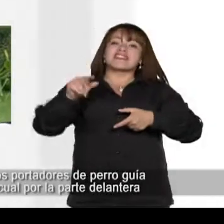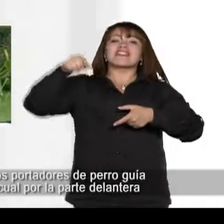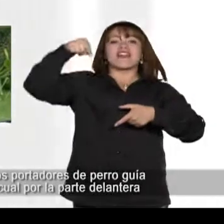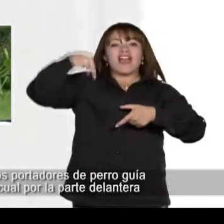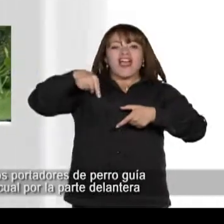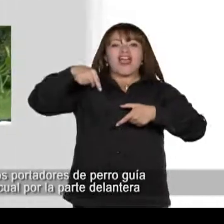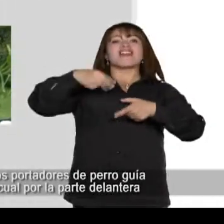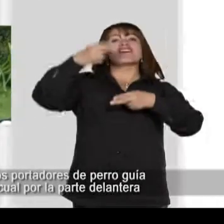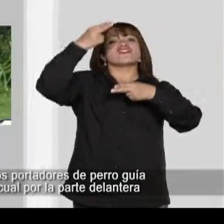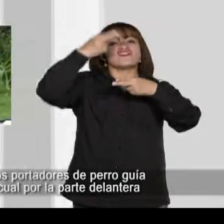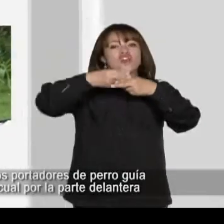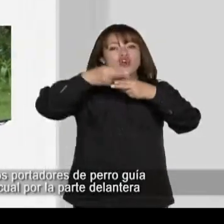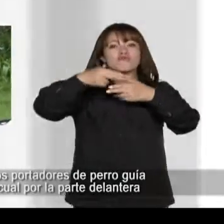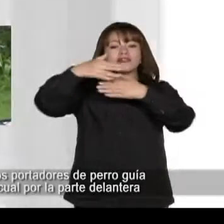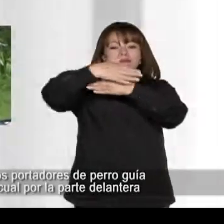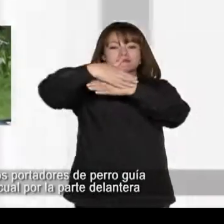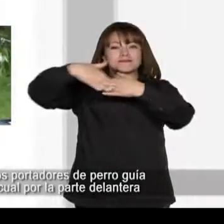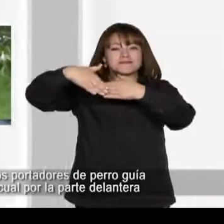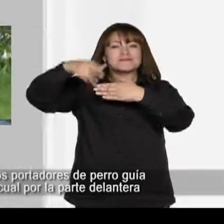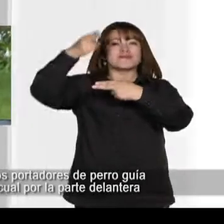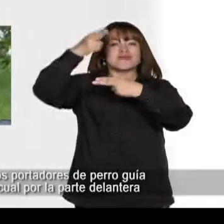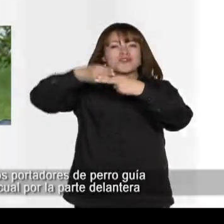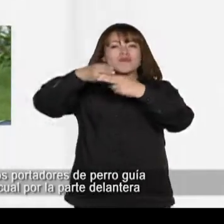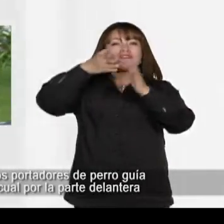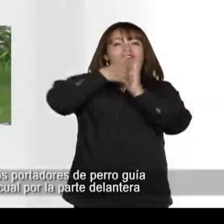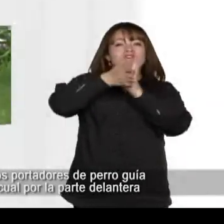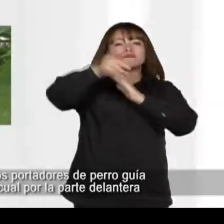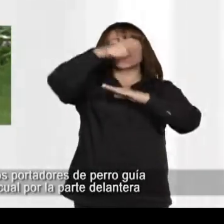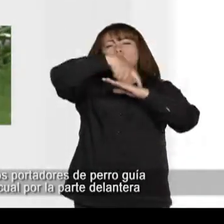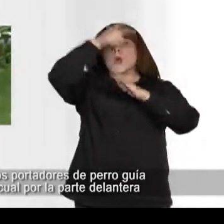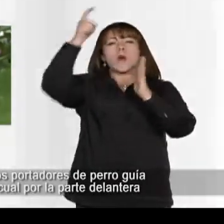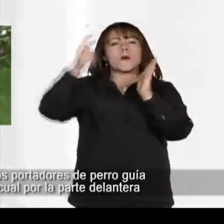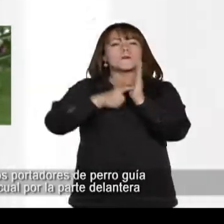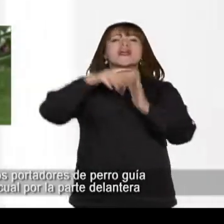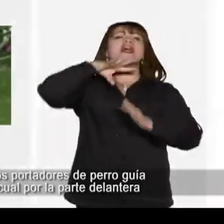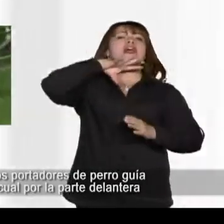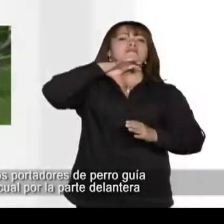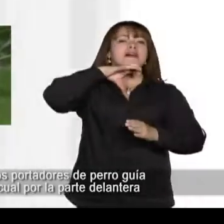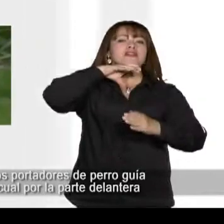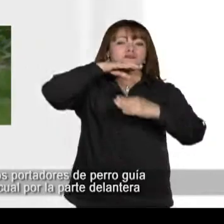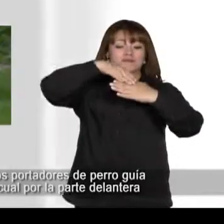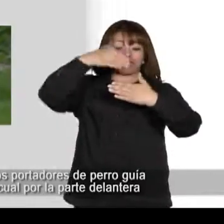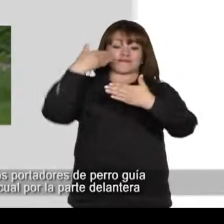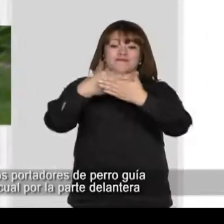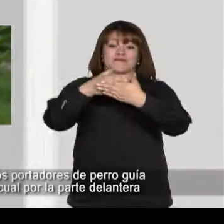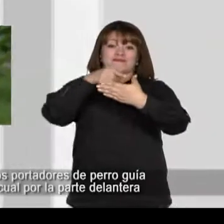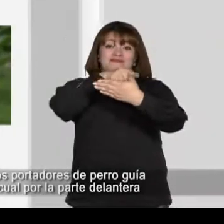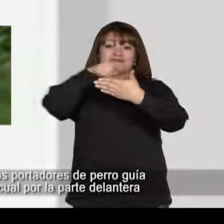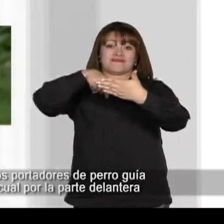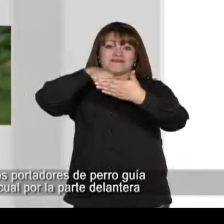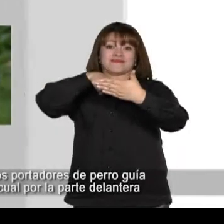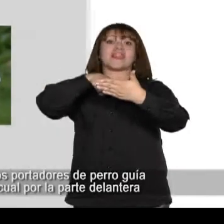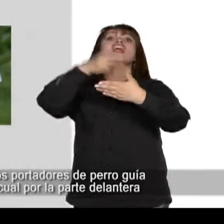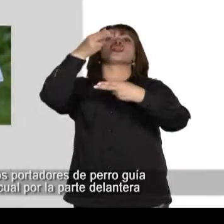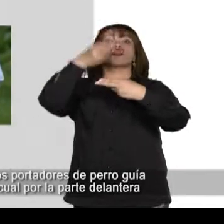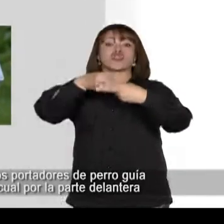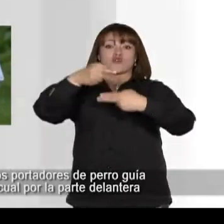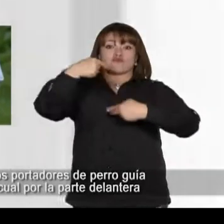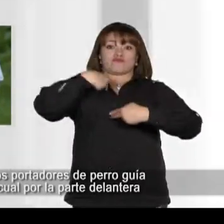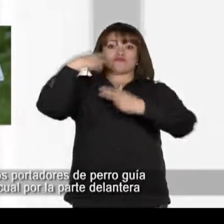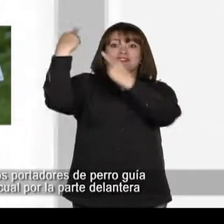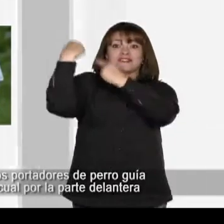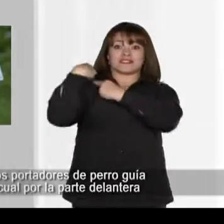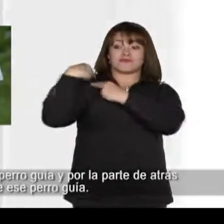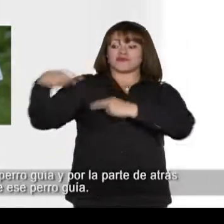Otro distintivo es que los portadores de perro guía llevamos el carnet en la cual por la parte delantera